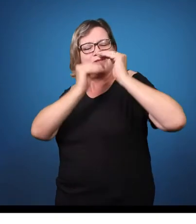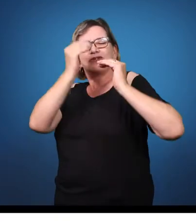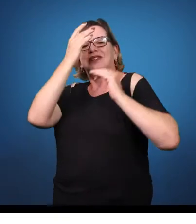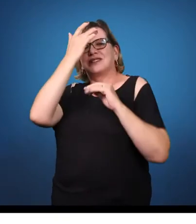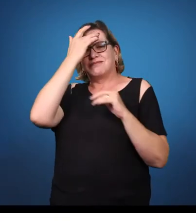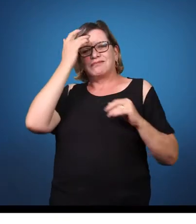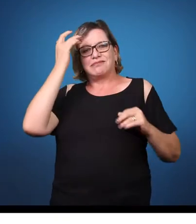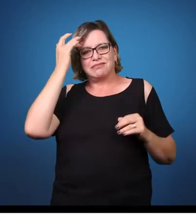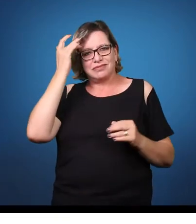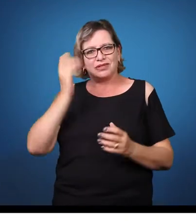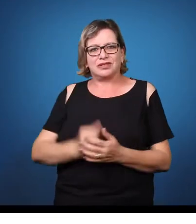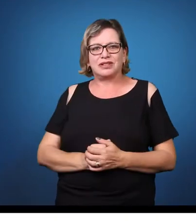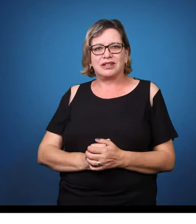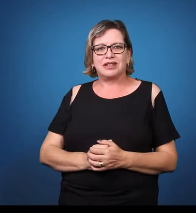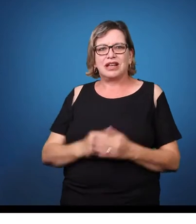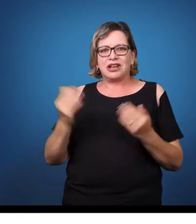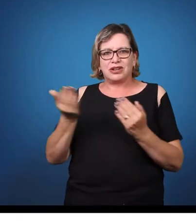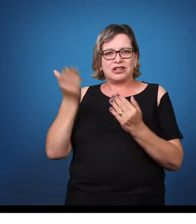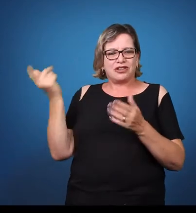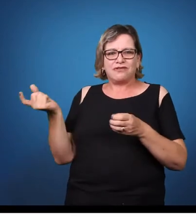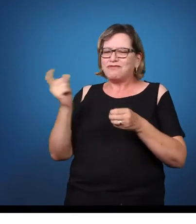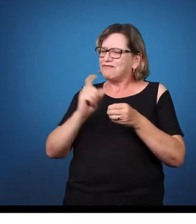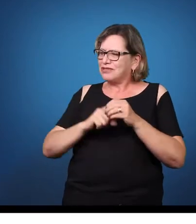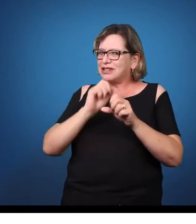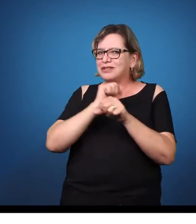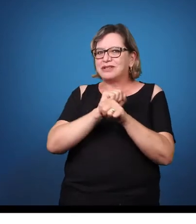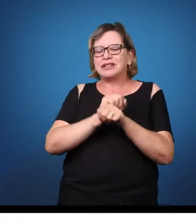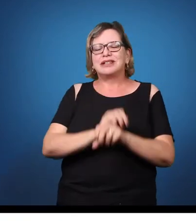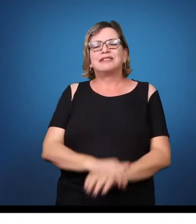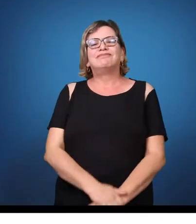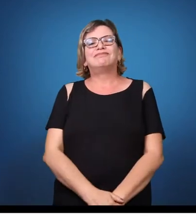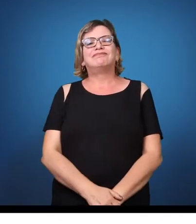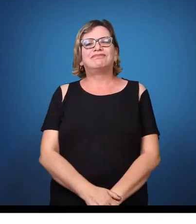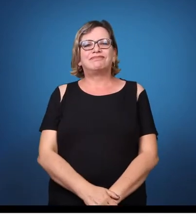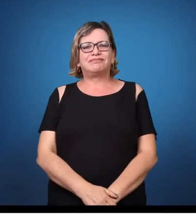continuaremos tratando sobre interferências na aprendizagem. Em um instante.